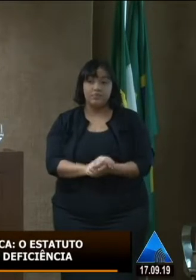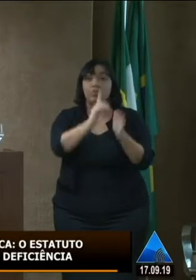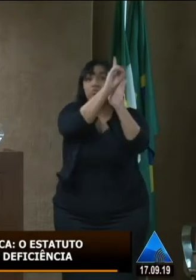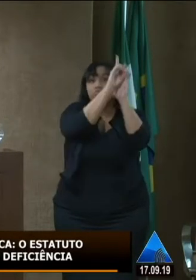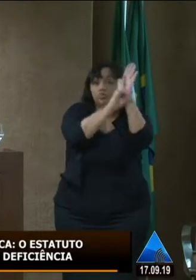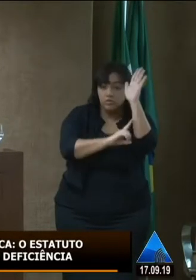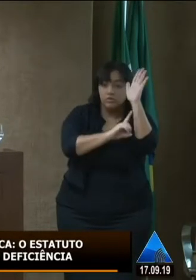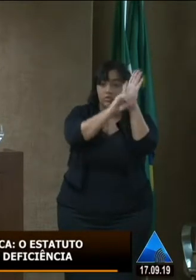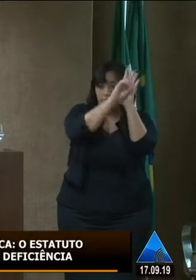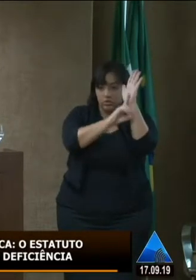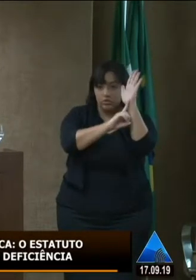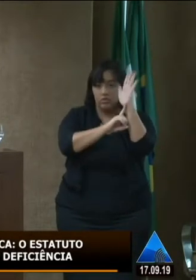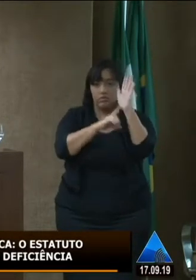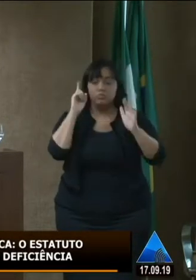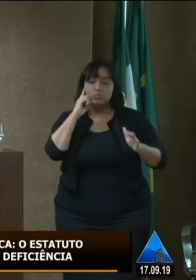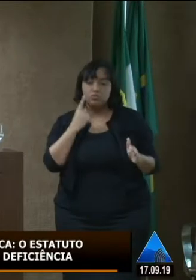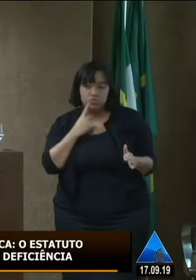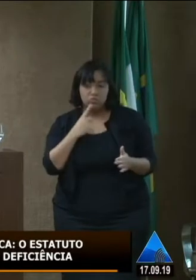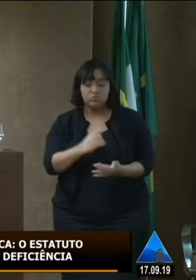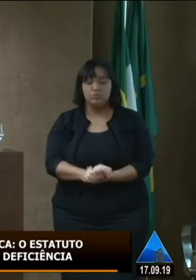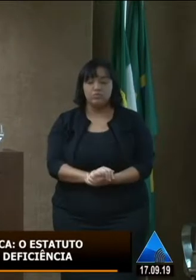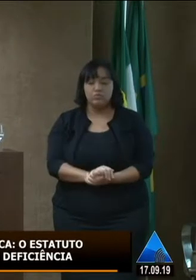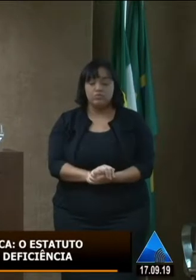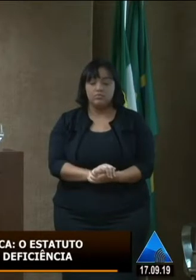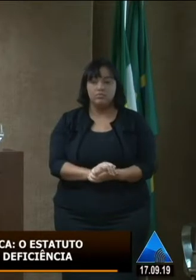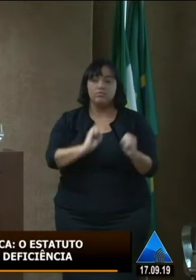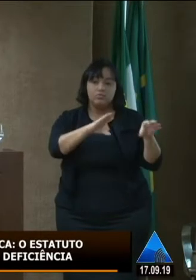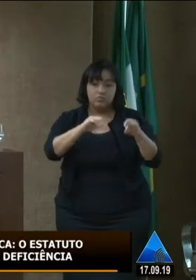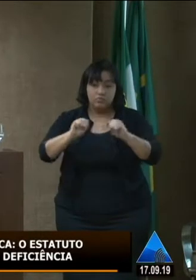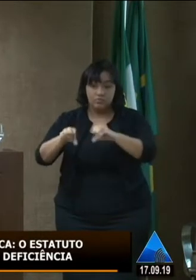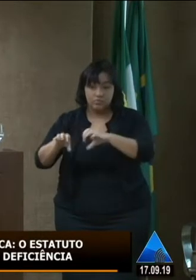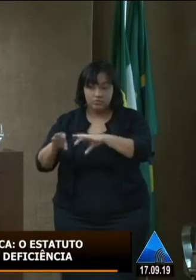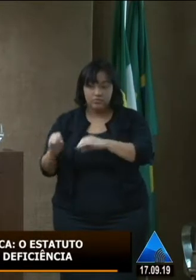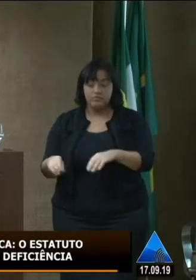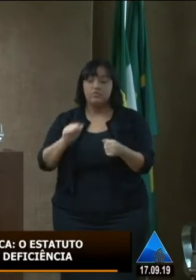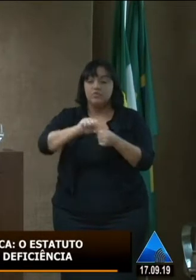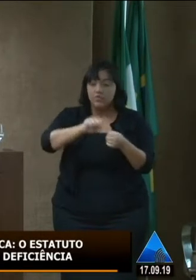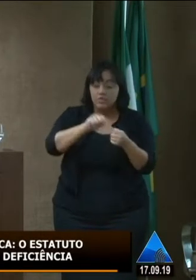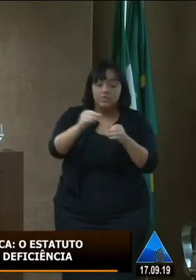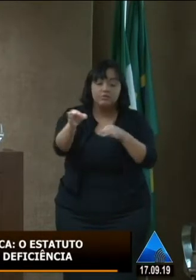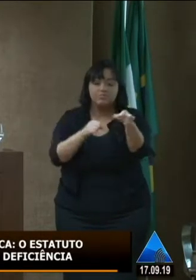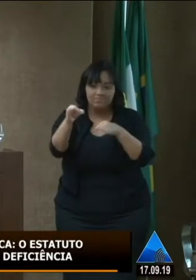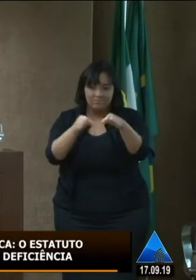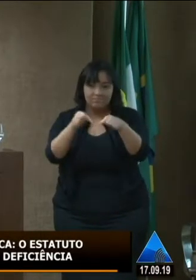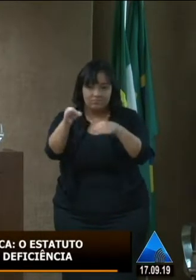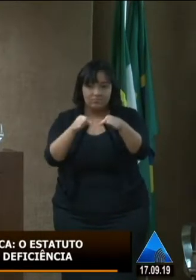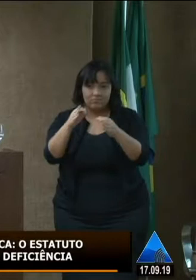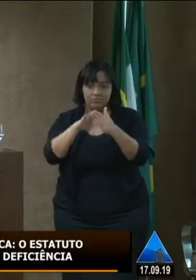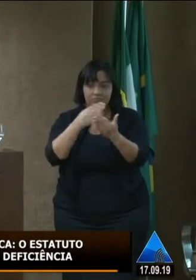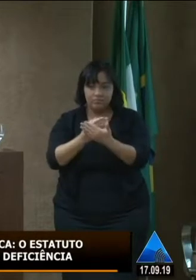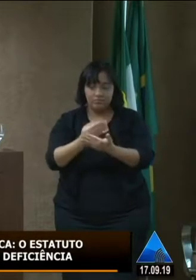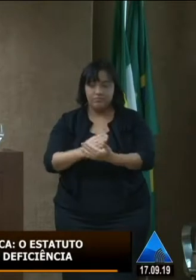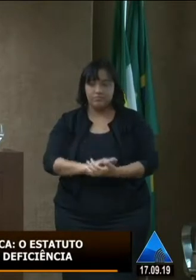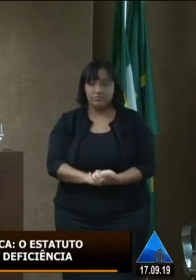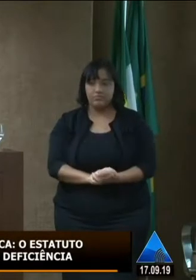os avanços aos níveis mais elevados de escolarização a realização de seus projetos de vidas de acordo com a